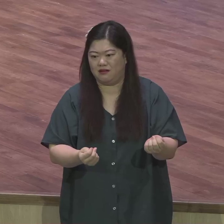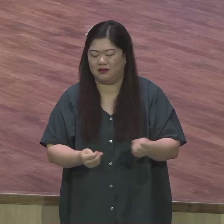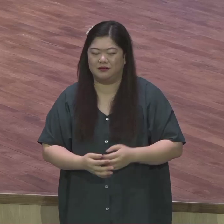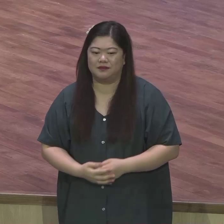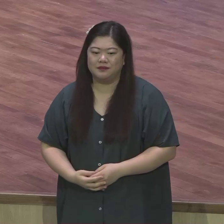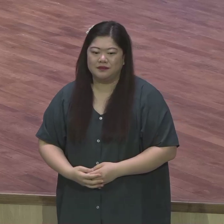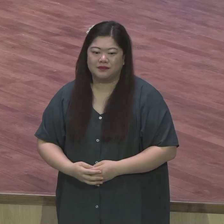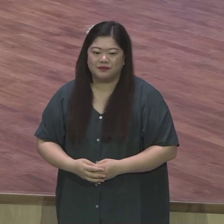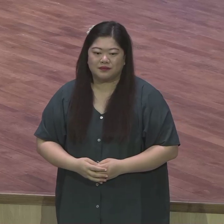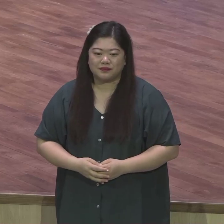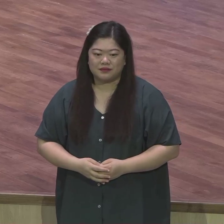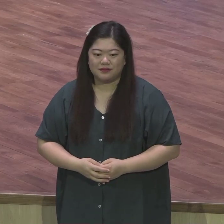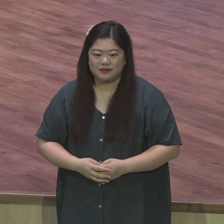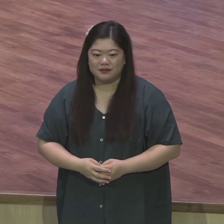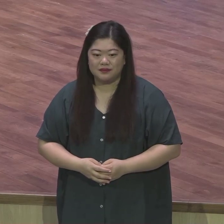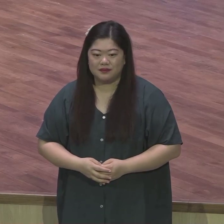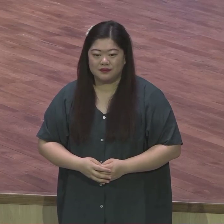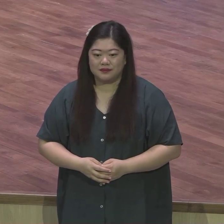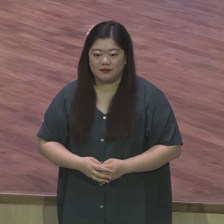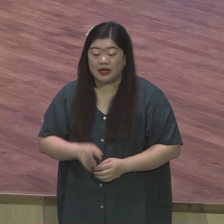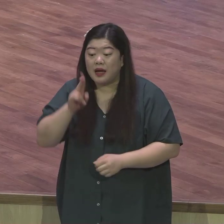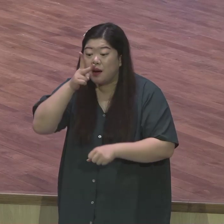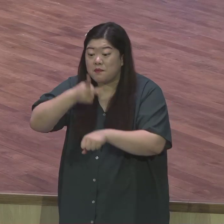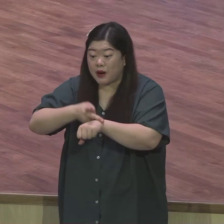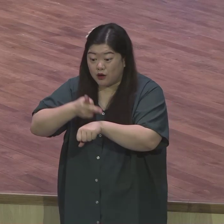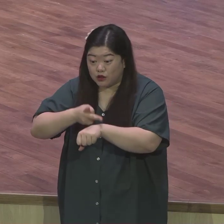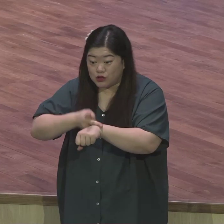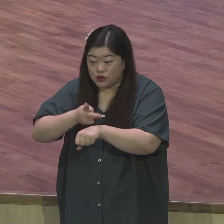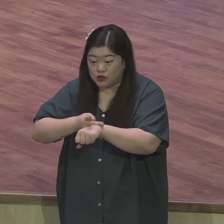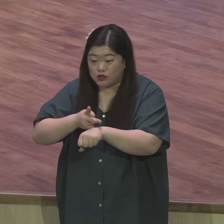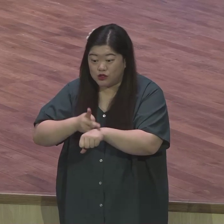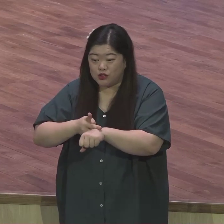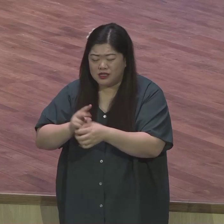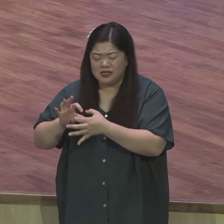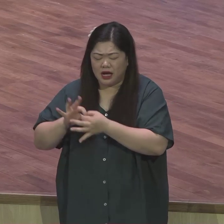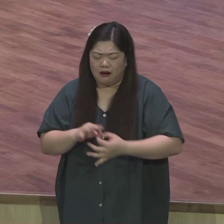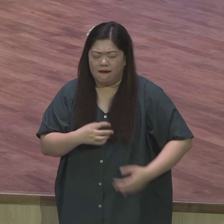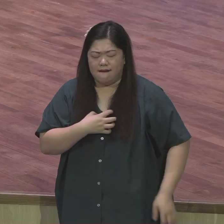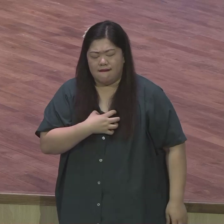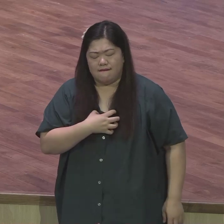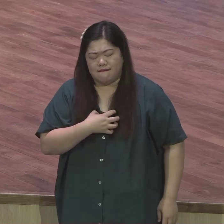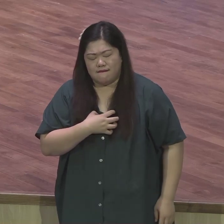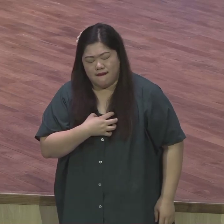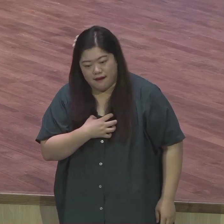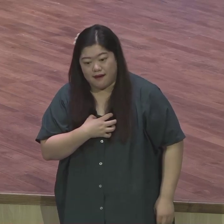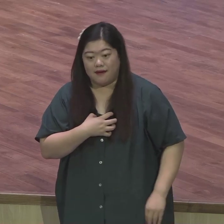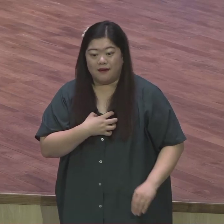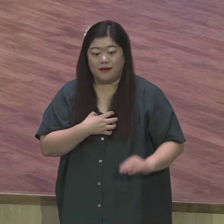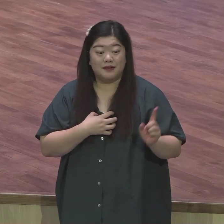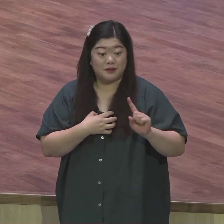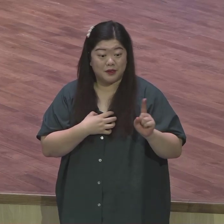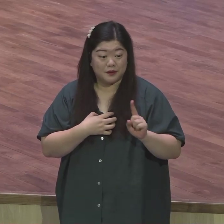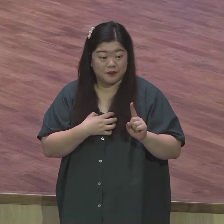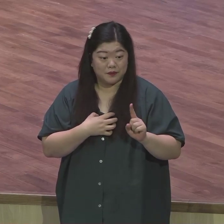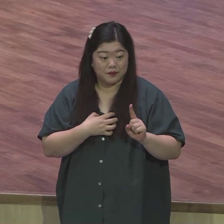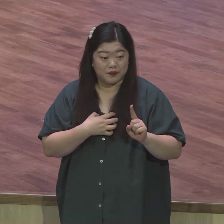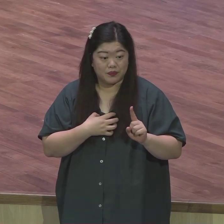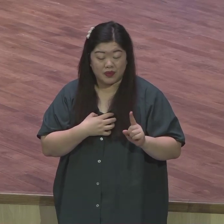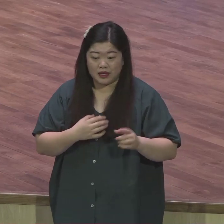사도 바울의 가장 큰 고민 가장 큰 고민이 뭐냐 그치지 않는 고통 그래서